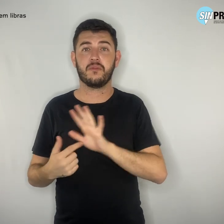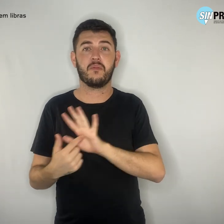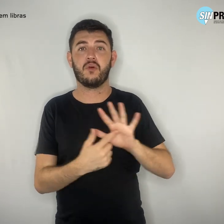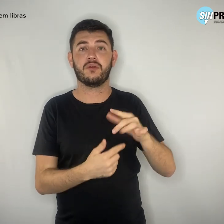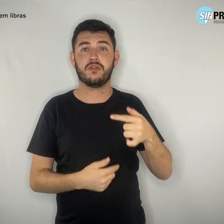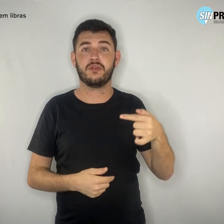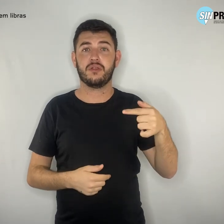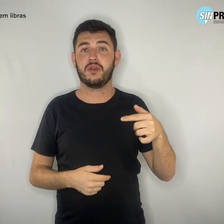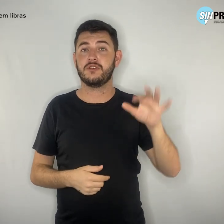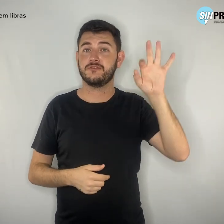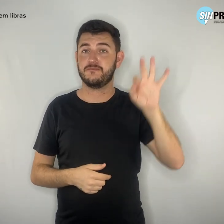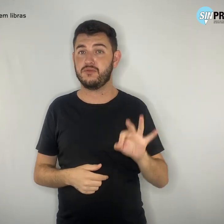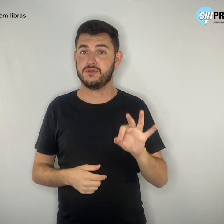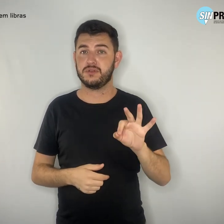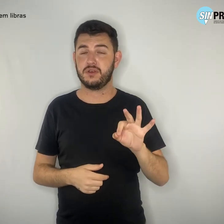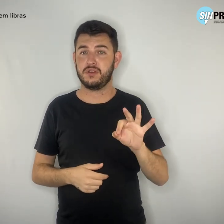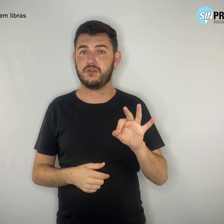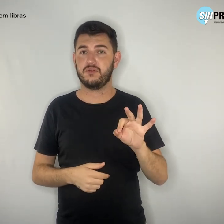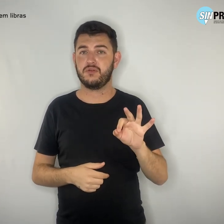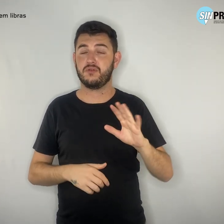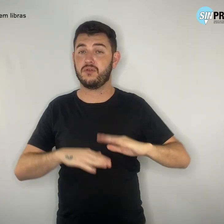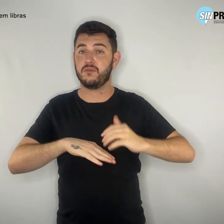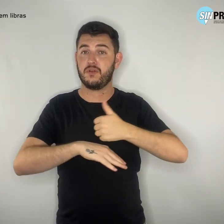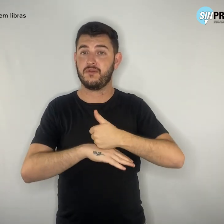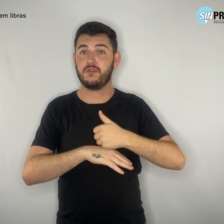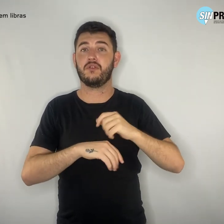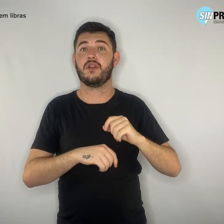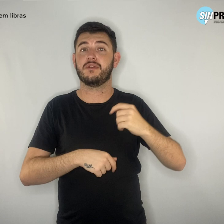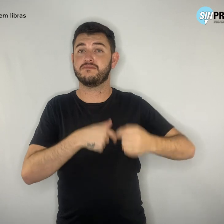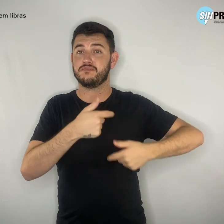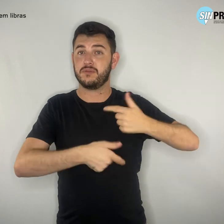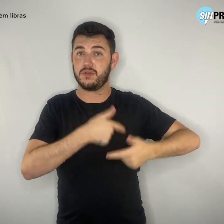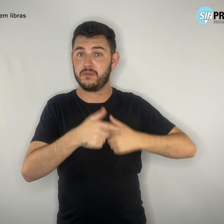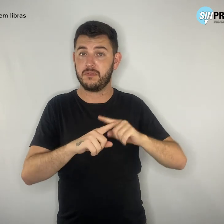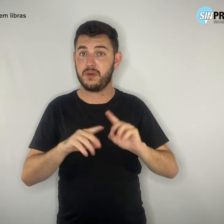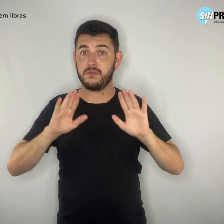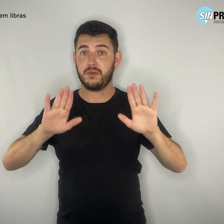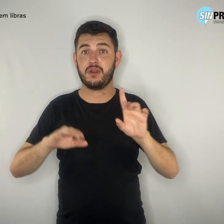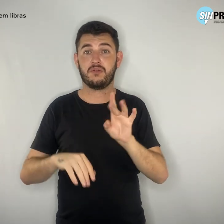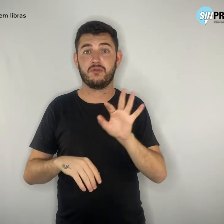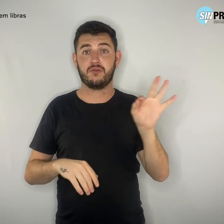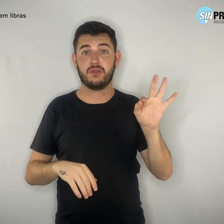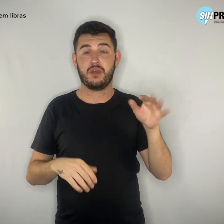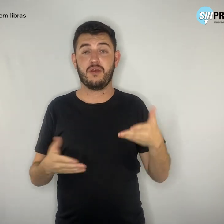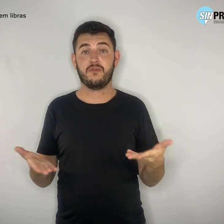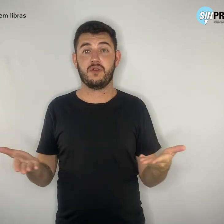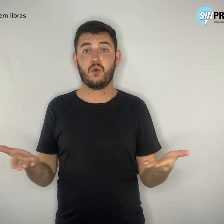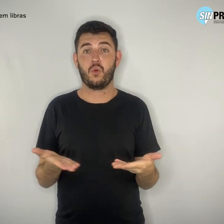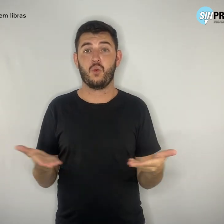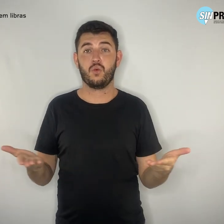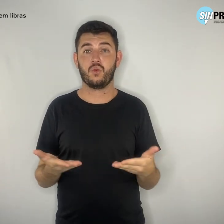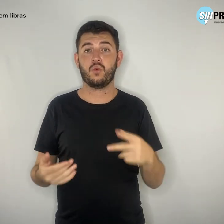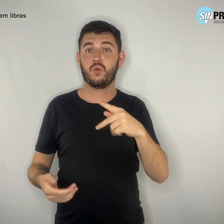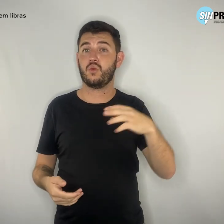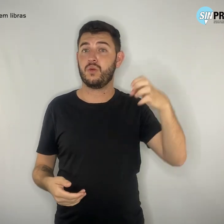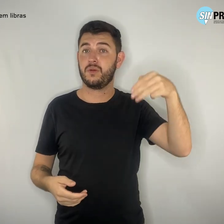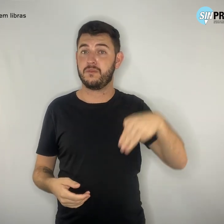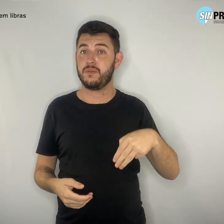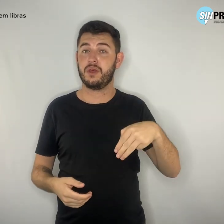efetivo. Entretanto, hoje, no Distrito Federal, policiais militares afastados de